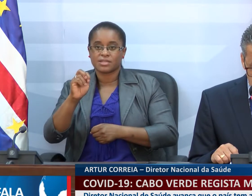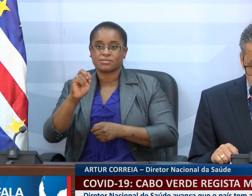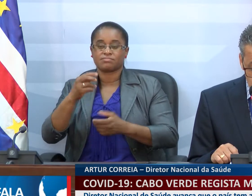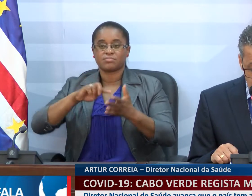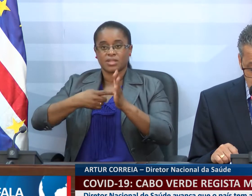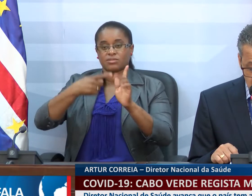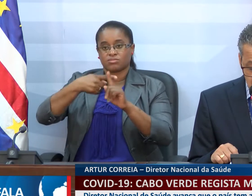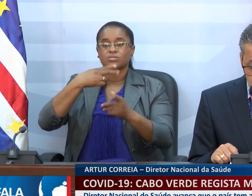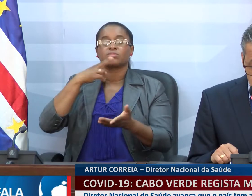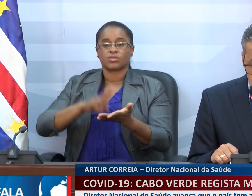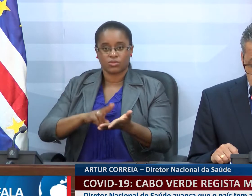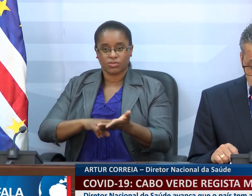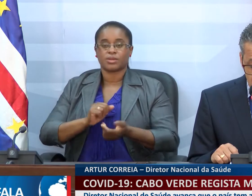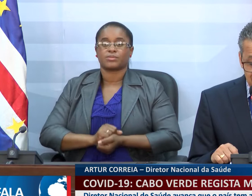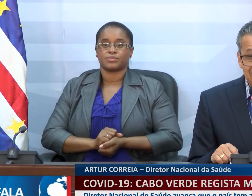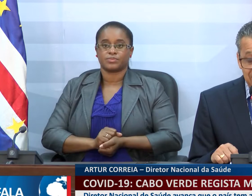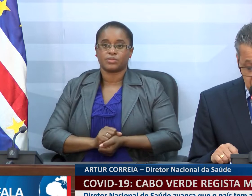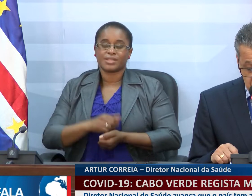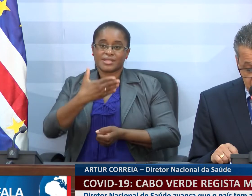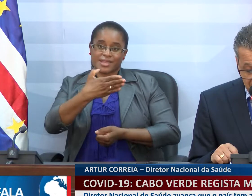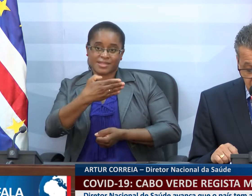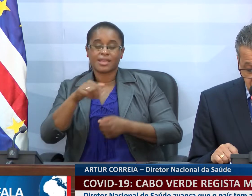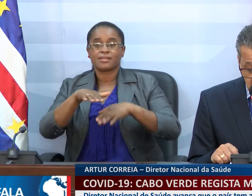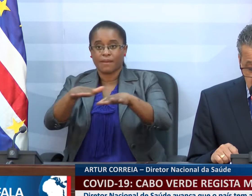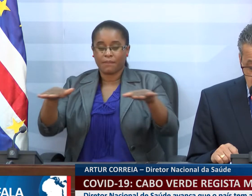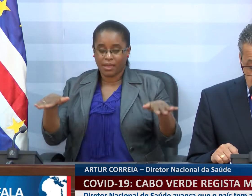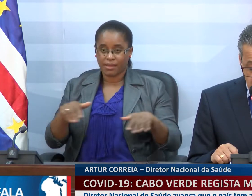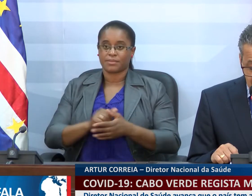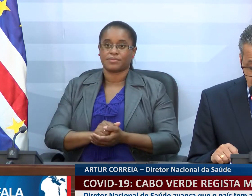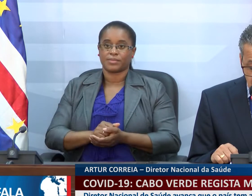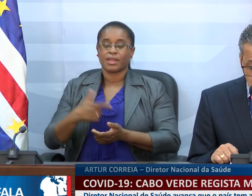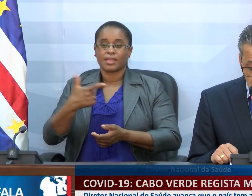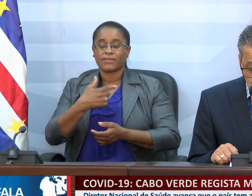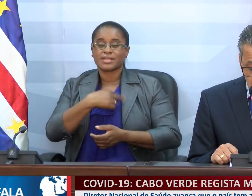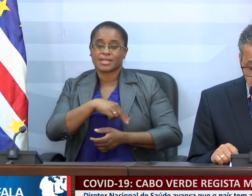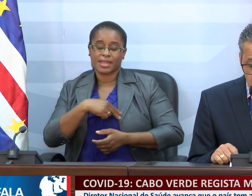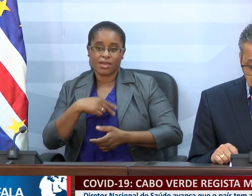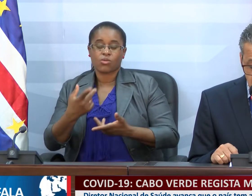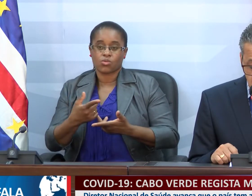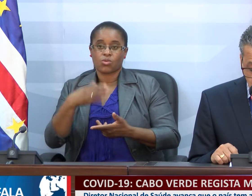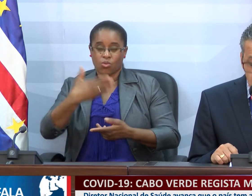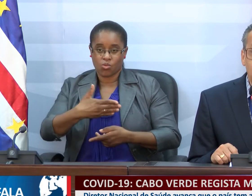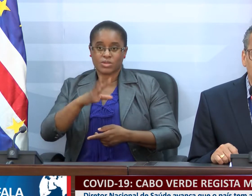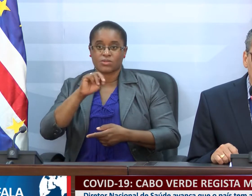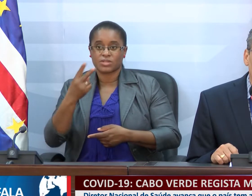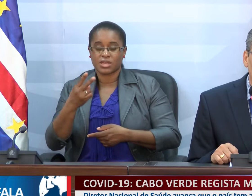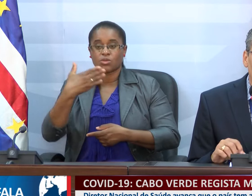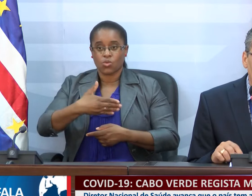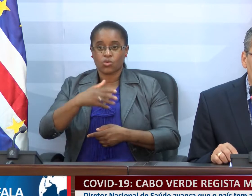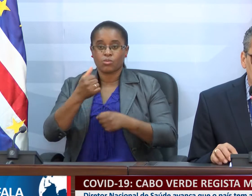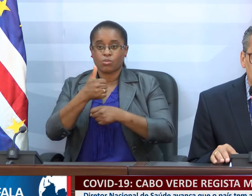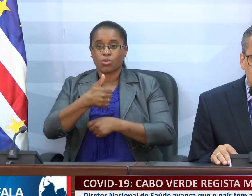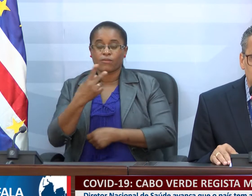confirmados, portanto, dos quais 17 na Praia, Tarrafalho de Santiago 1, São Vicente 1, Boa Vista